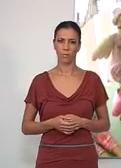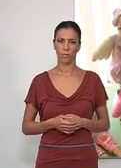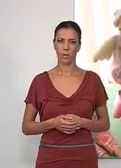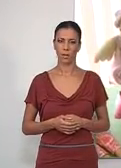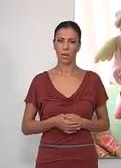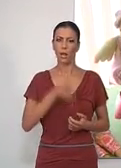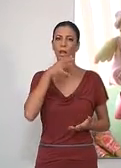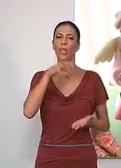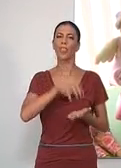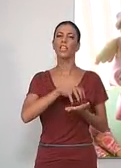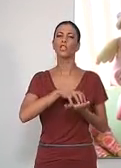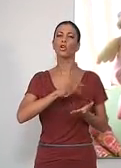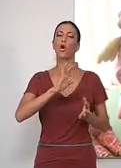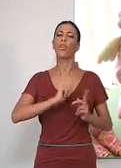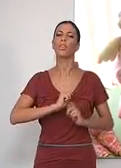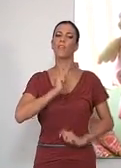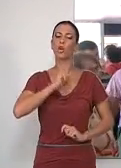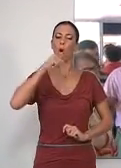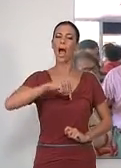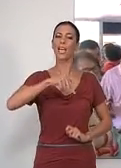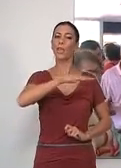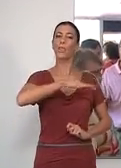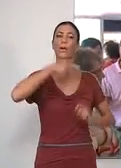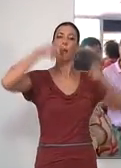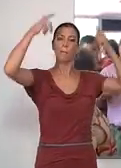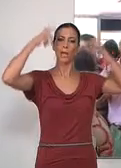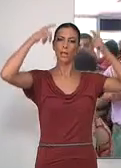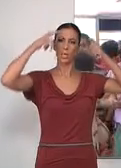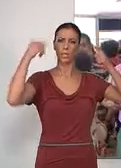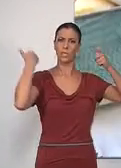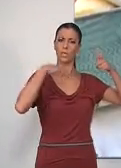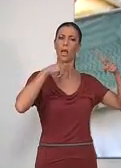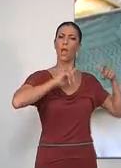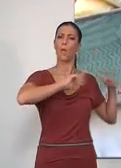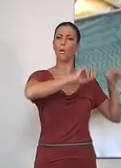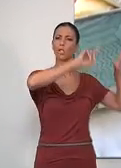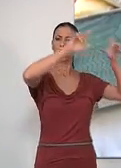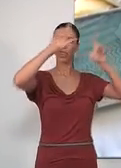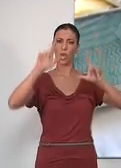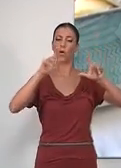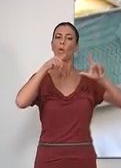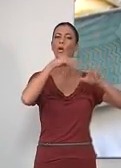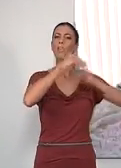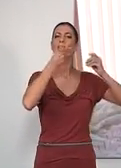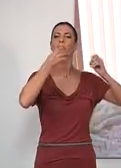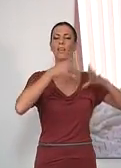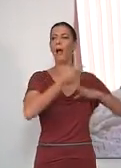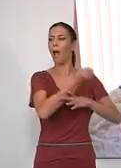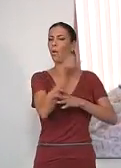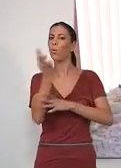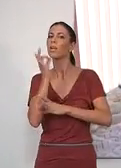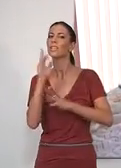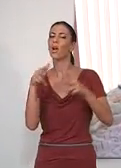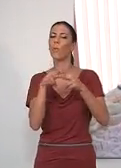El centro cívico de la Motril ya coge una exposición de la labor que lleva a cabo a algunas ocupaciones del